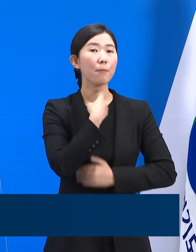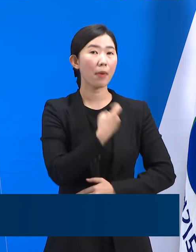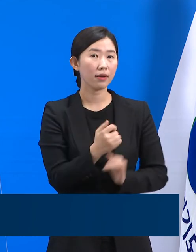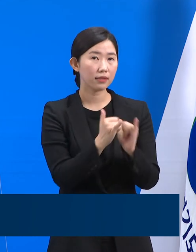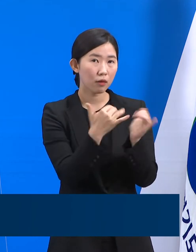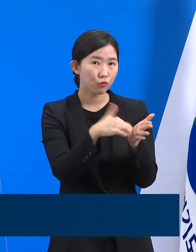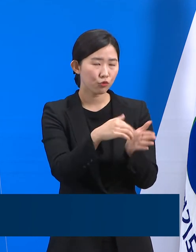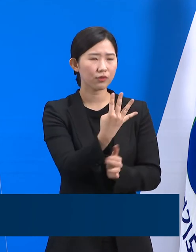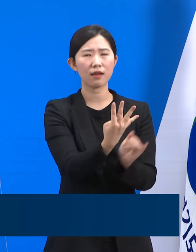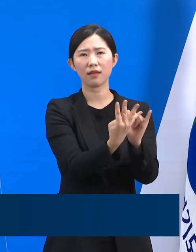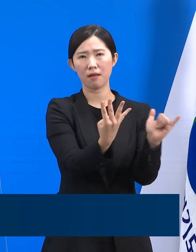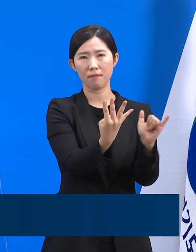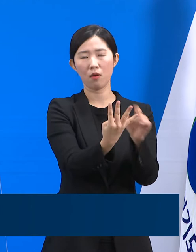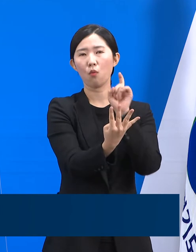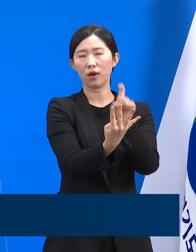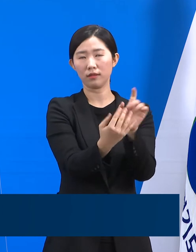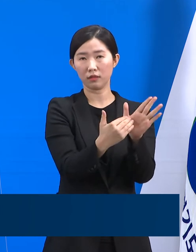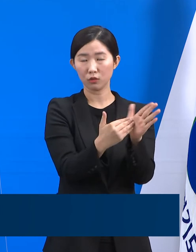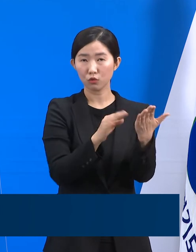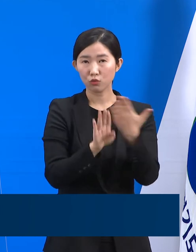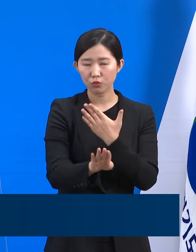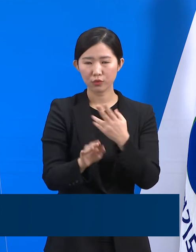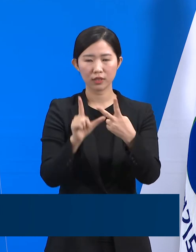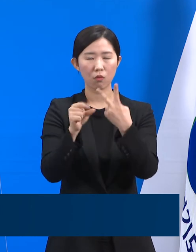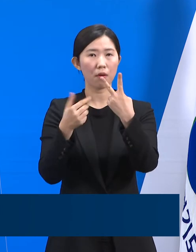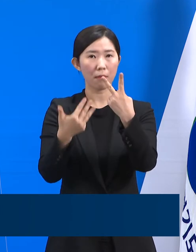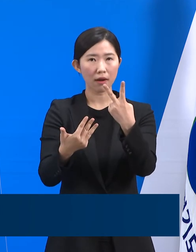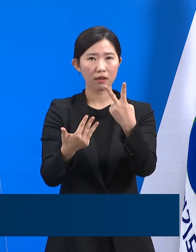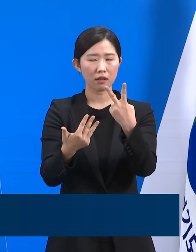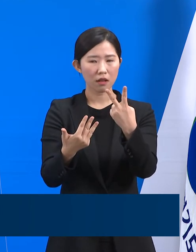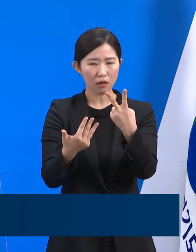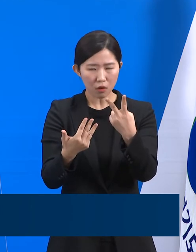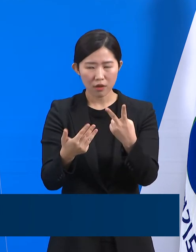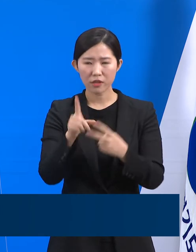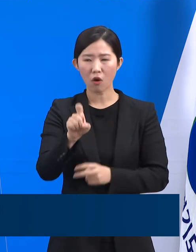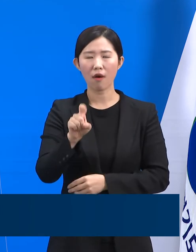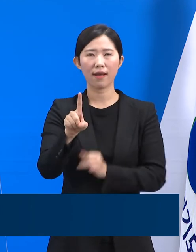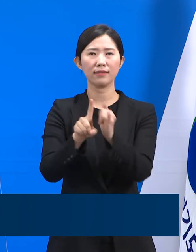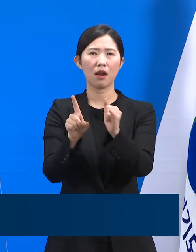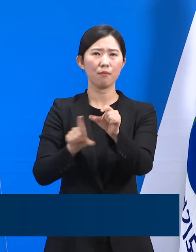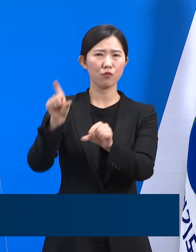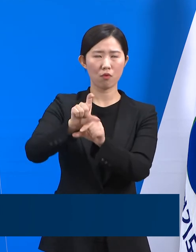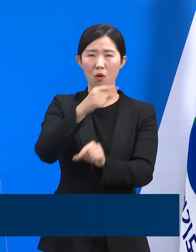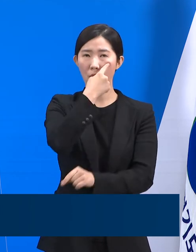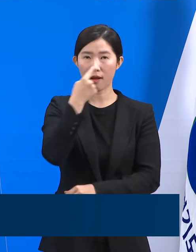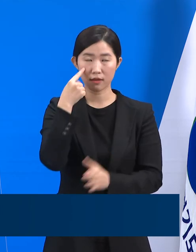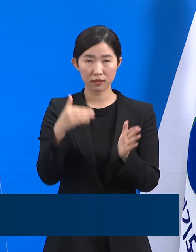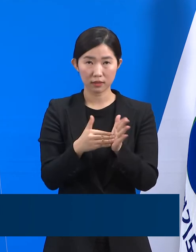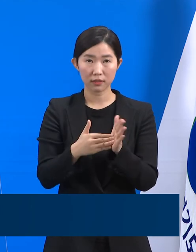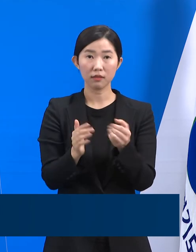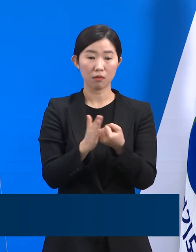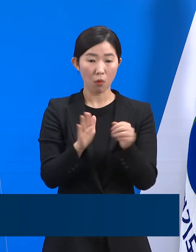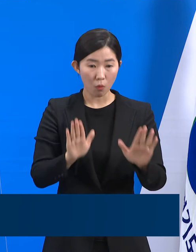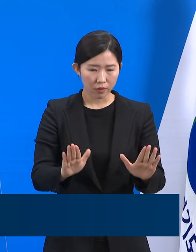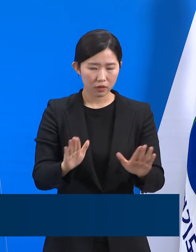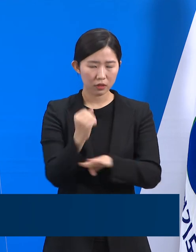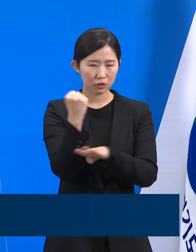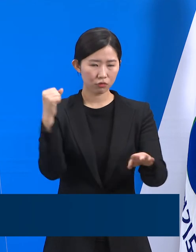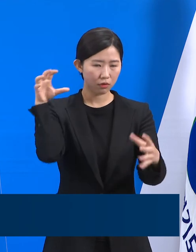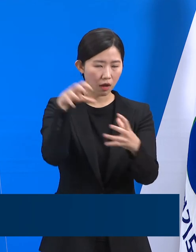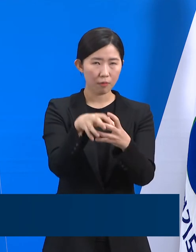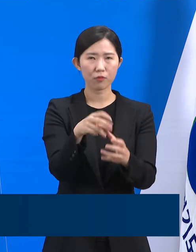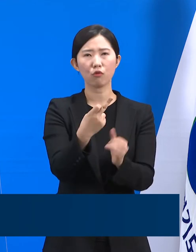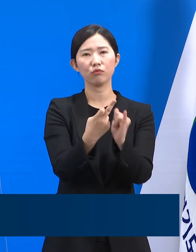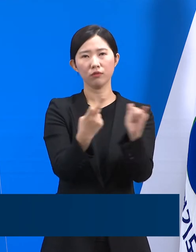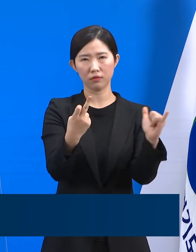8일까지 11명이 추가 확진 판정을 받으면서 금일 0시 기준 총 확진자는 12명으로 확인되었습니다.